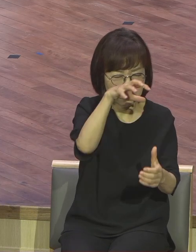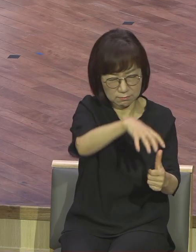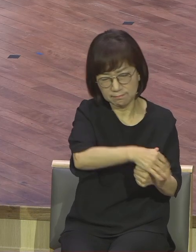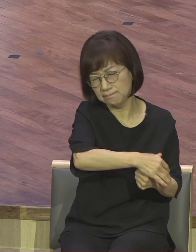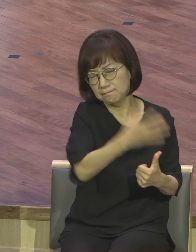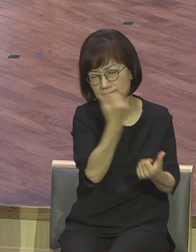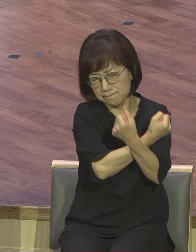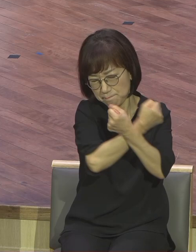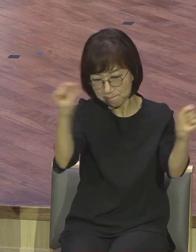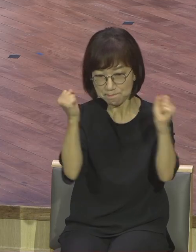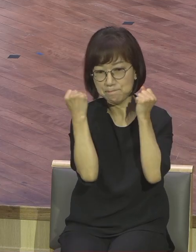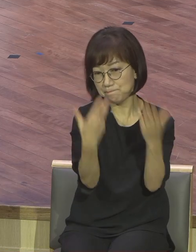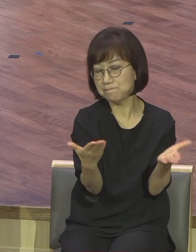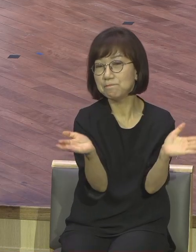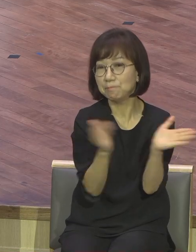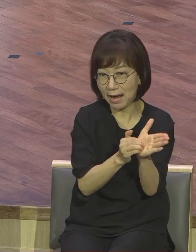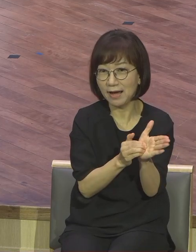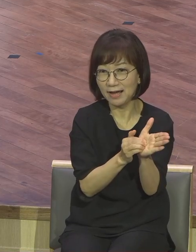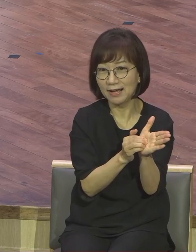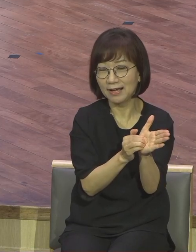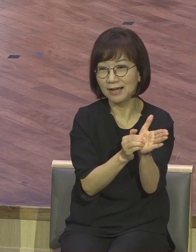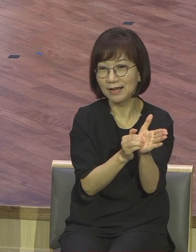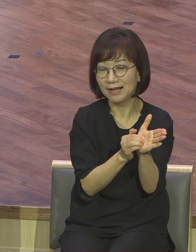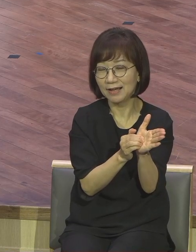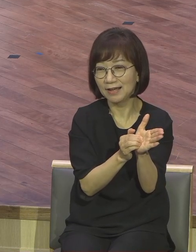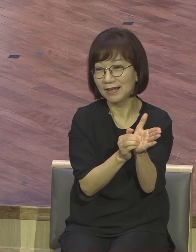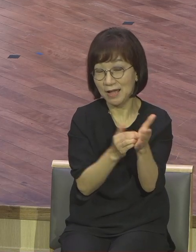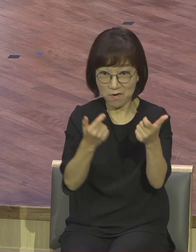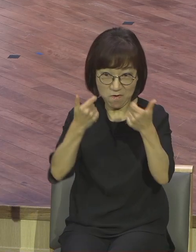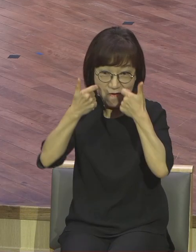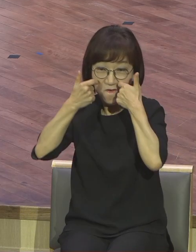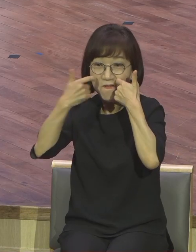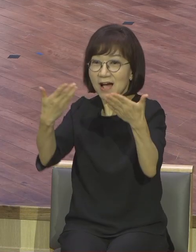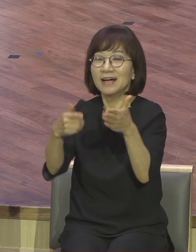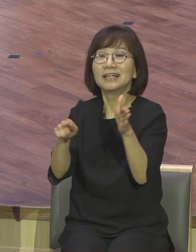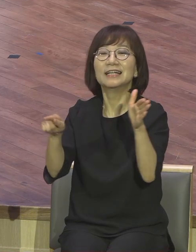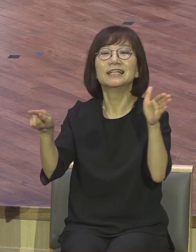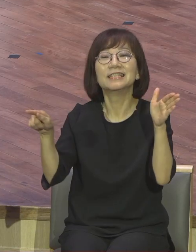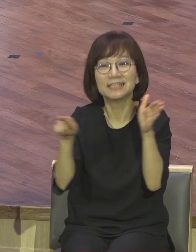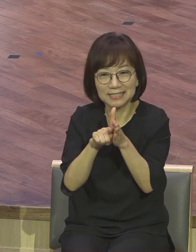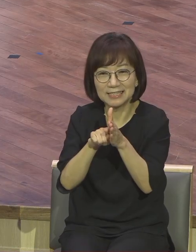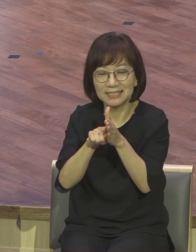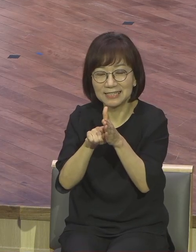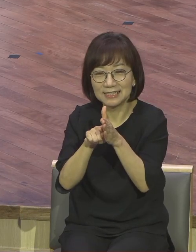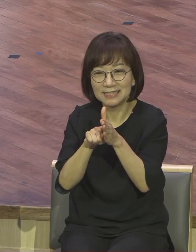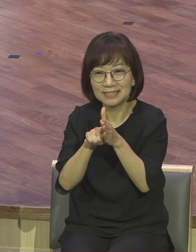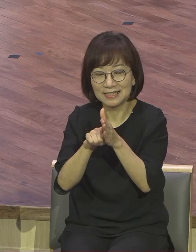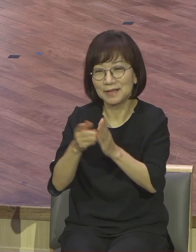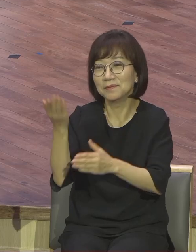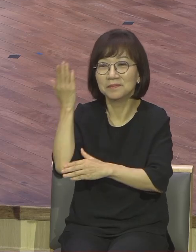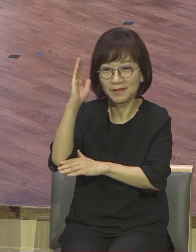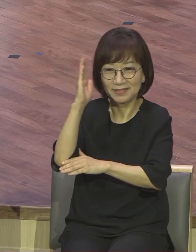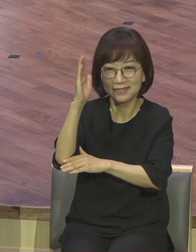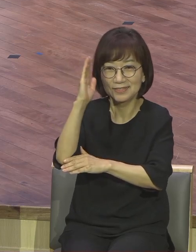그렇게 확신을 가지도록 확신이 있는 자에게 주는 이 메시지입니다. 너를 해방했다.